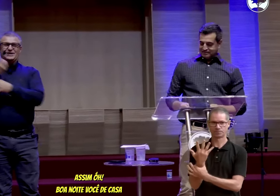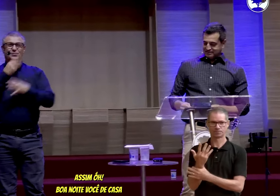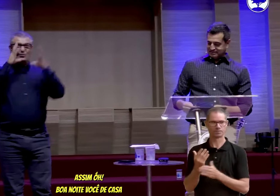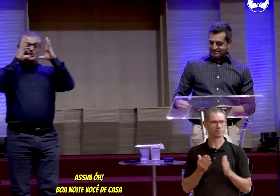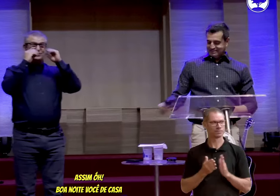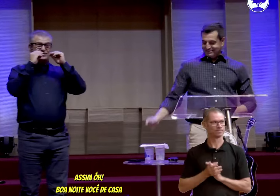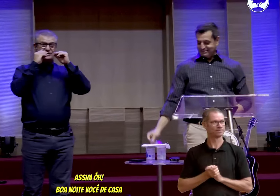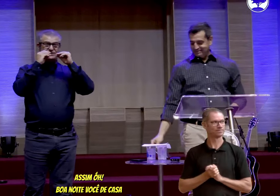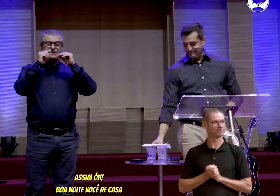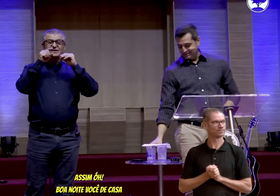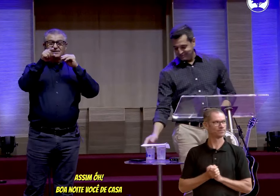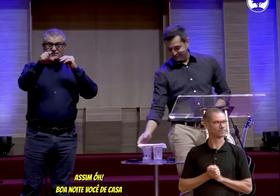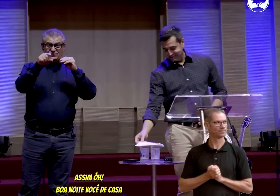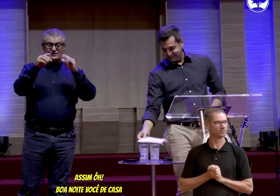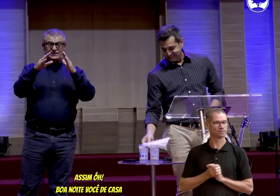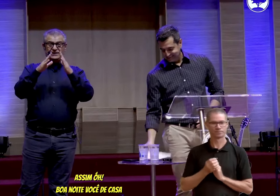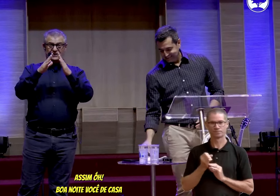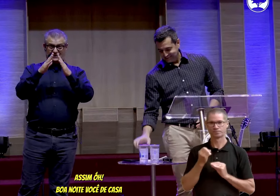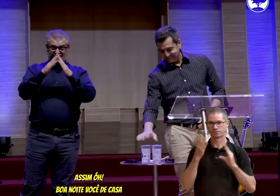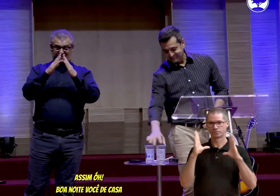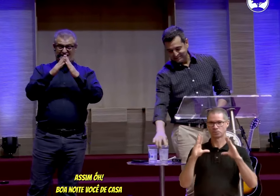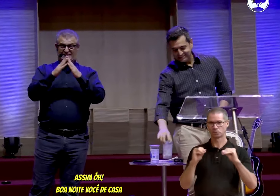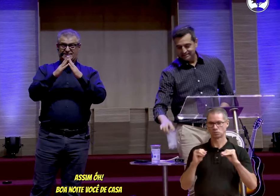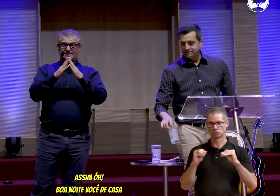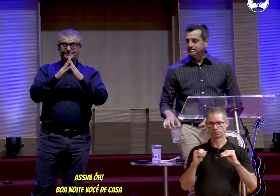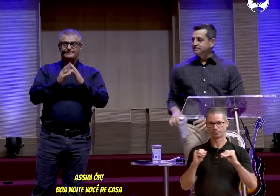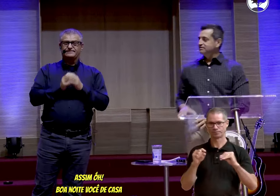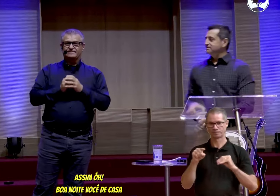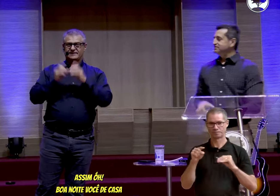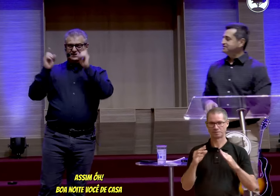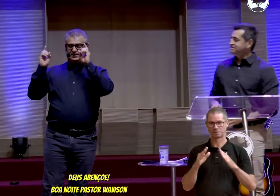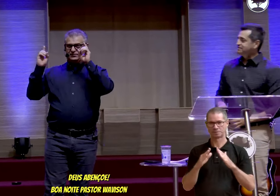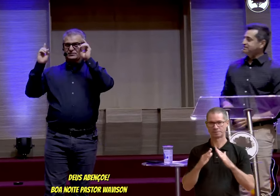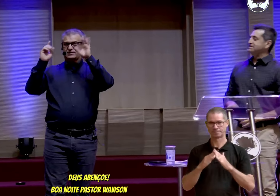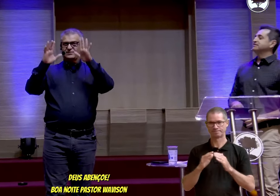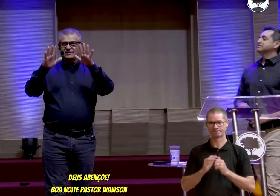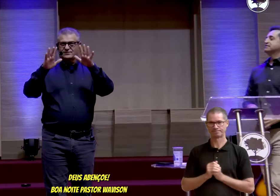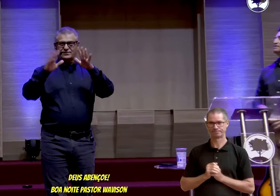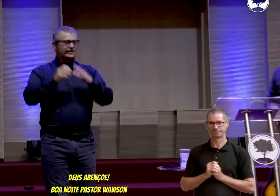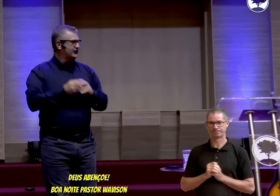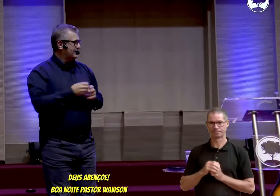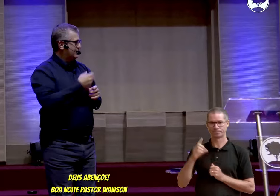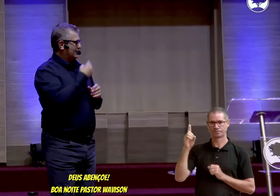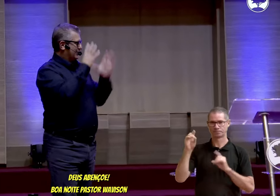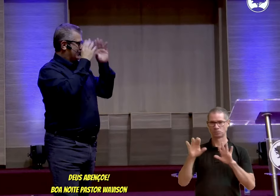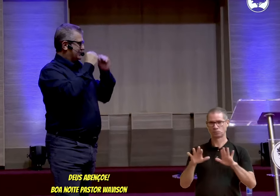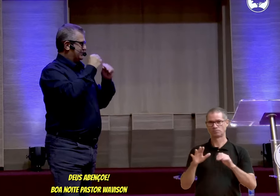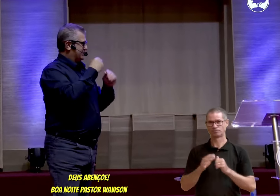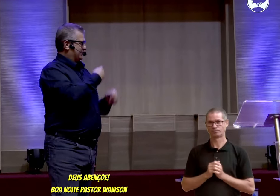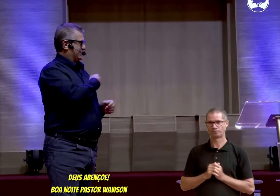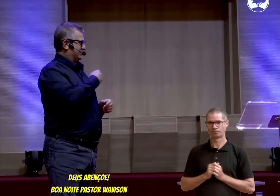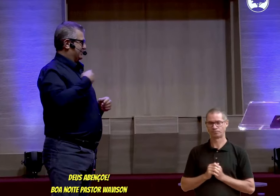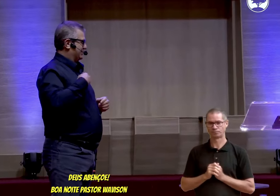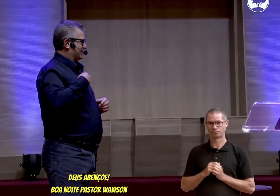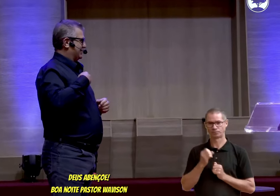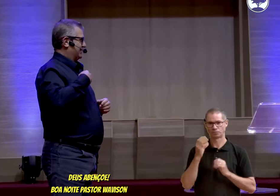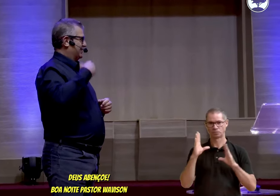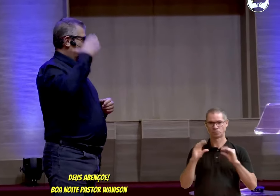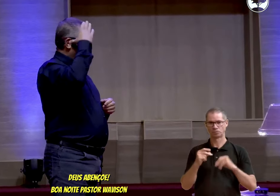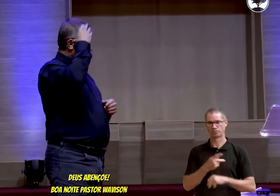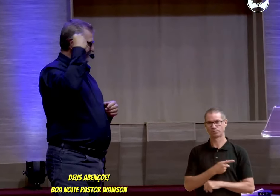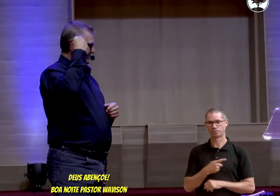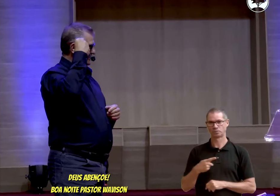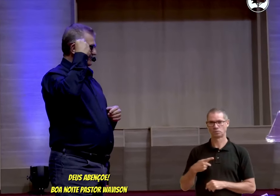boa noite, você de casa, Deus abençoe, boa noite, pastor,